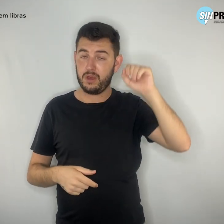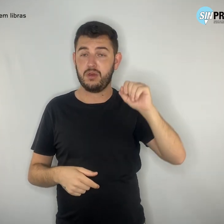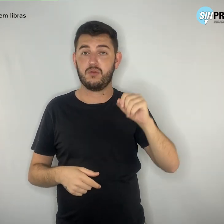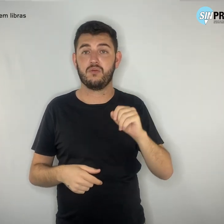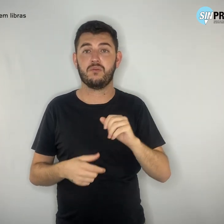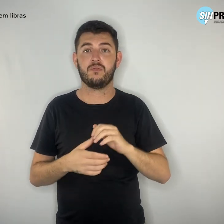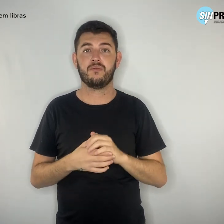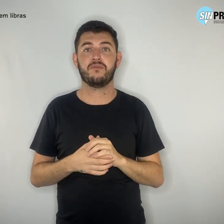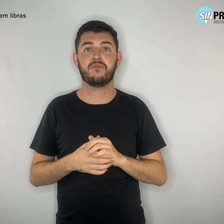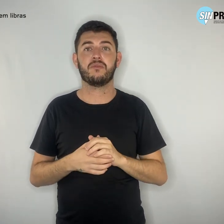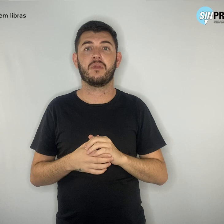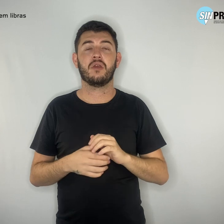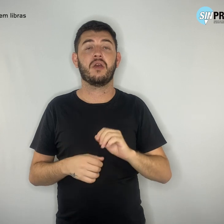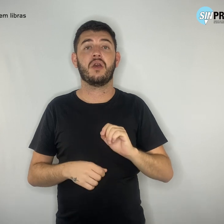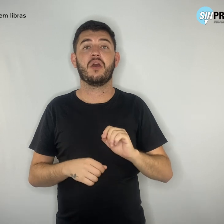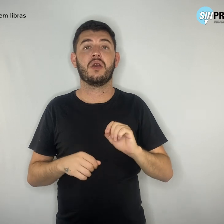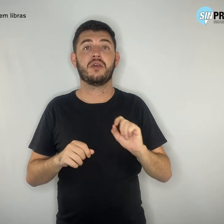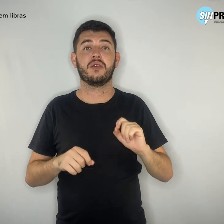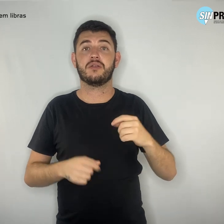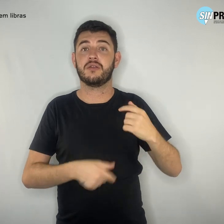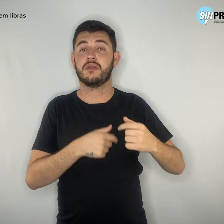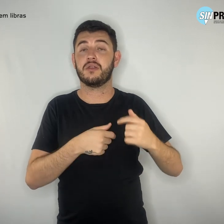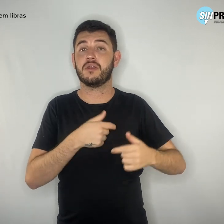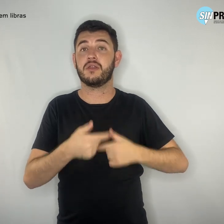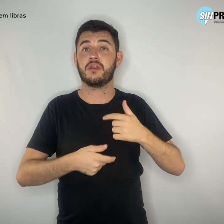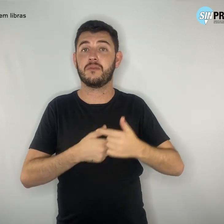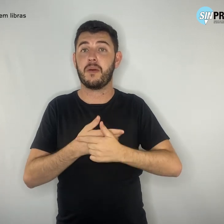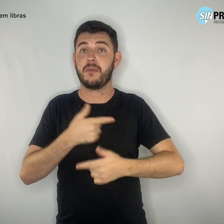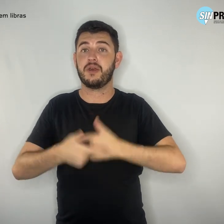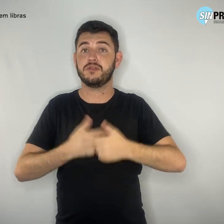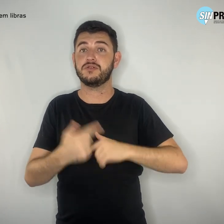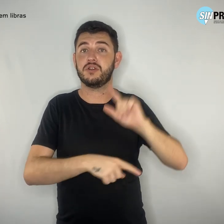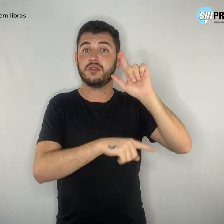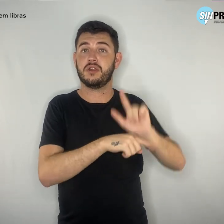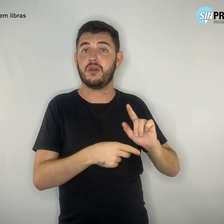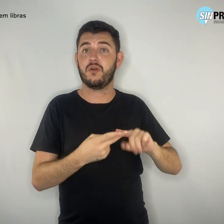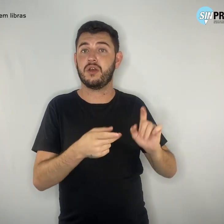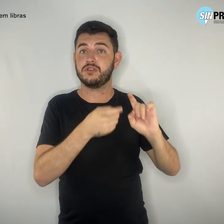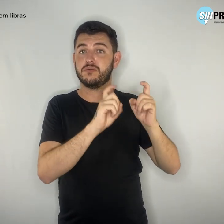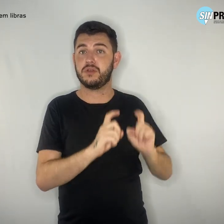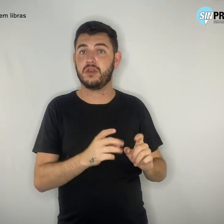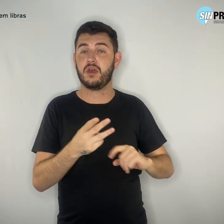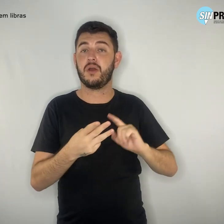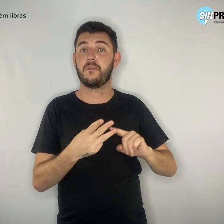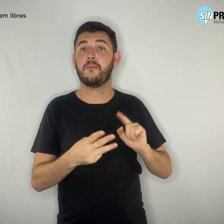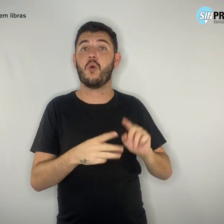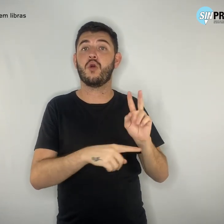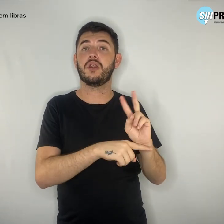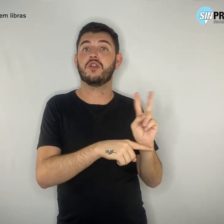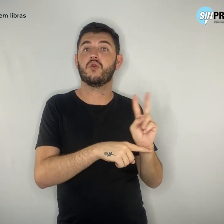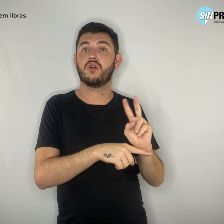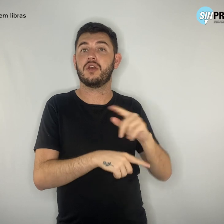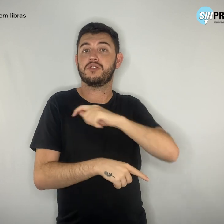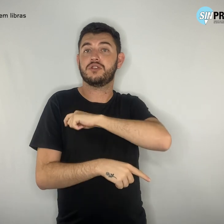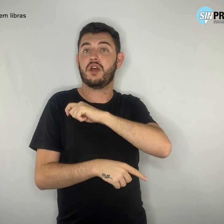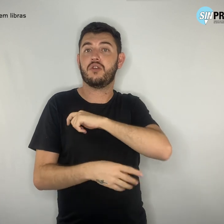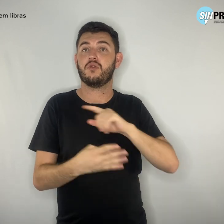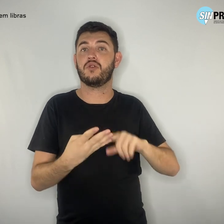de gestão, administração, monitoria destinada a alunos e tutoria destinada a